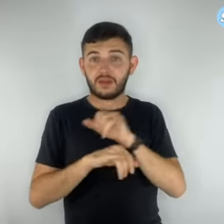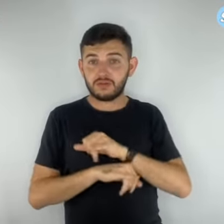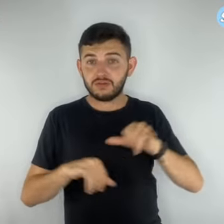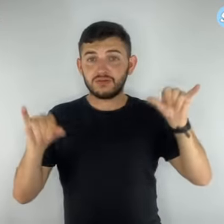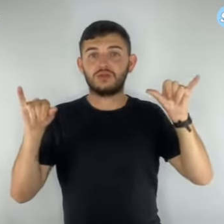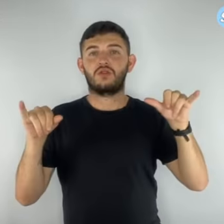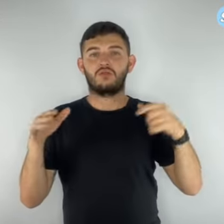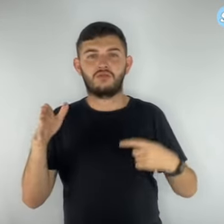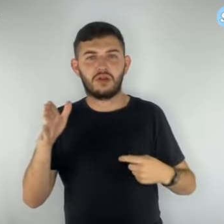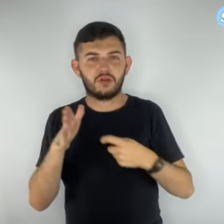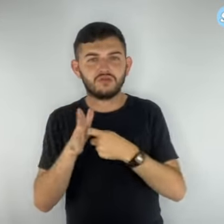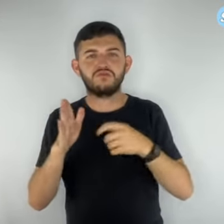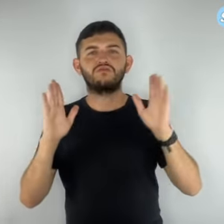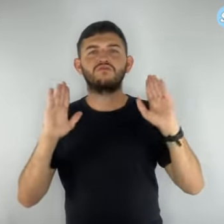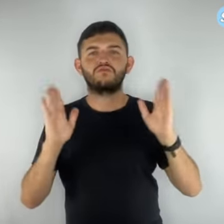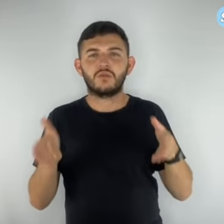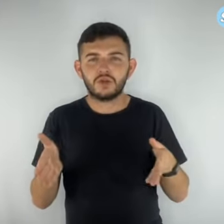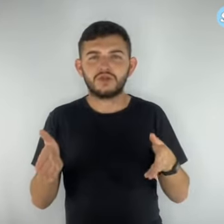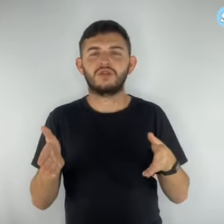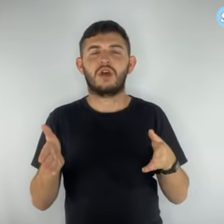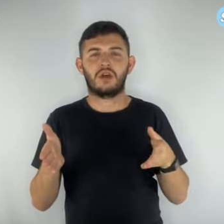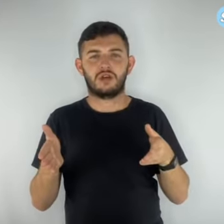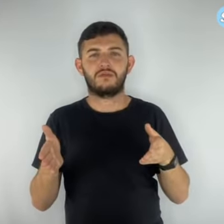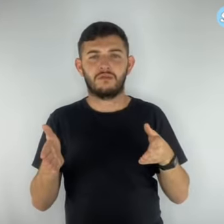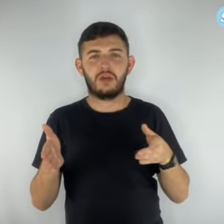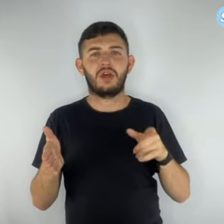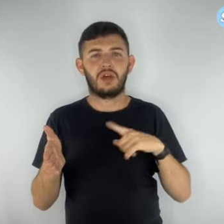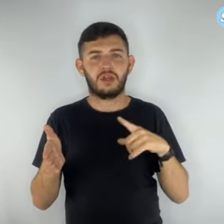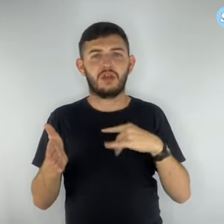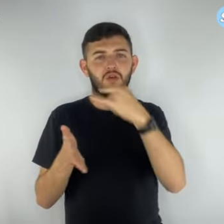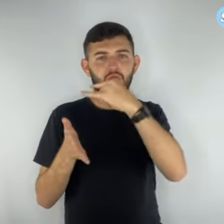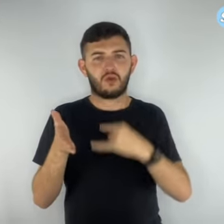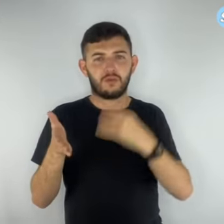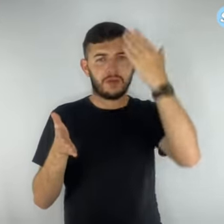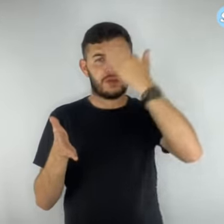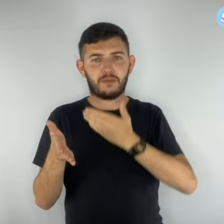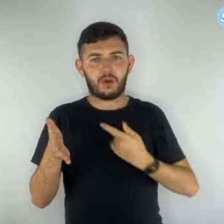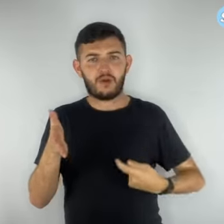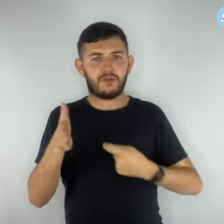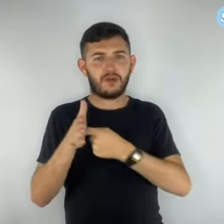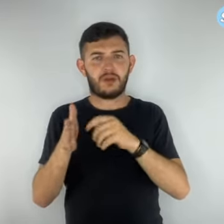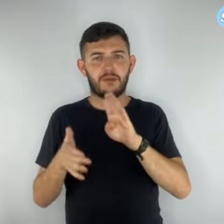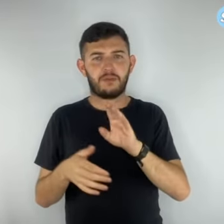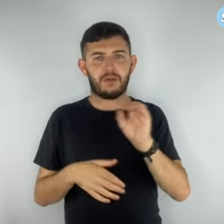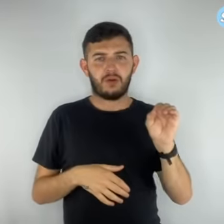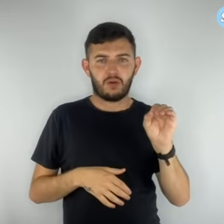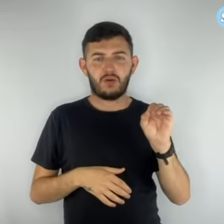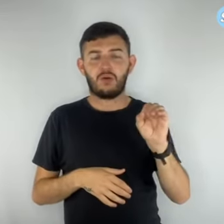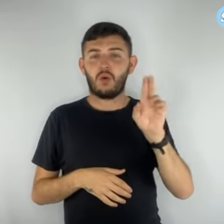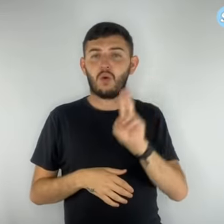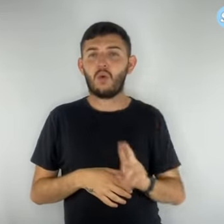denunciou o caso à polícia e tem boletim de ocorrência para comprovar o uso indevido do nome dela.